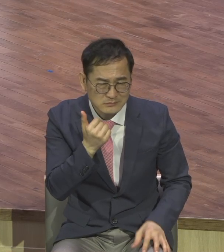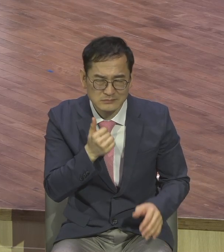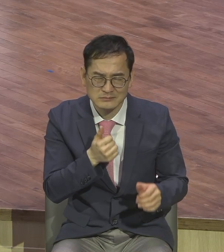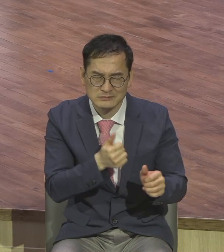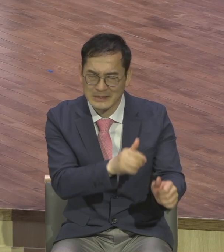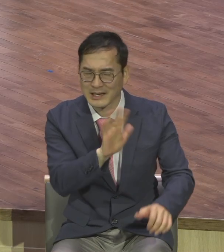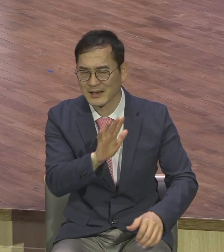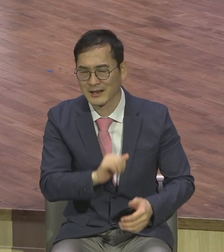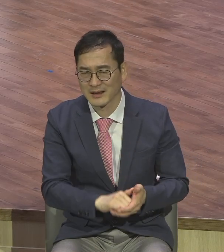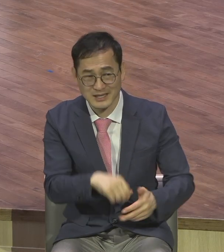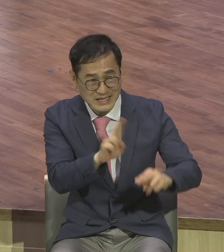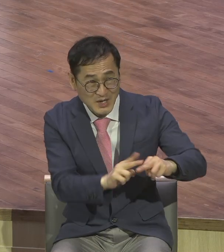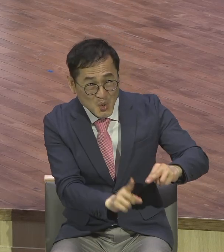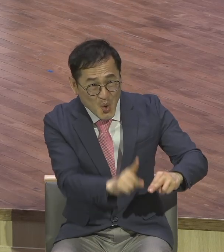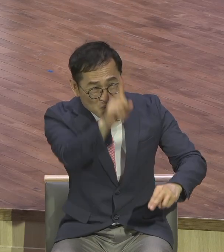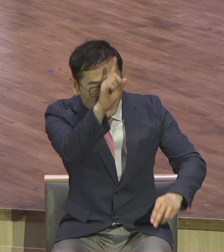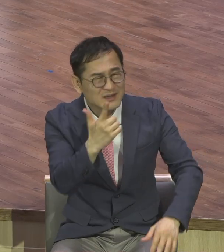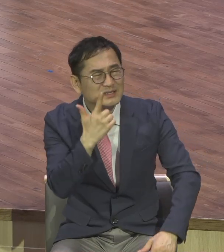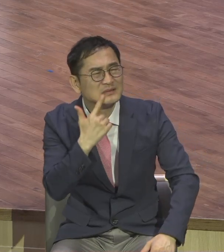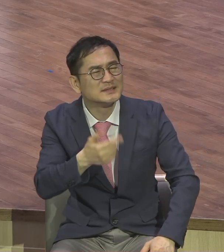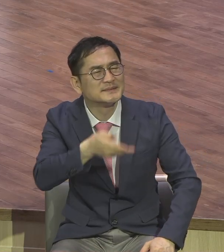절대 그런 관심 없어요. 그런데